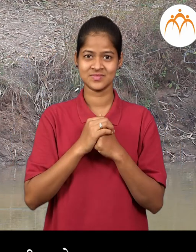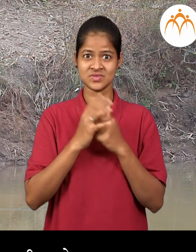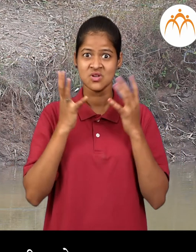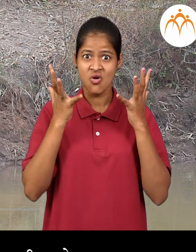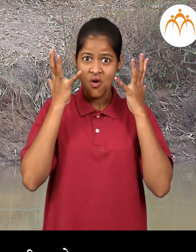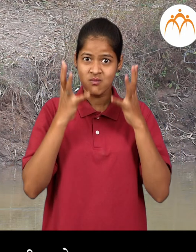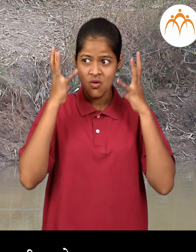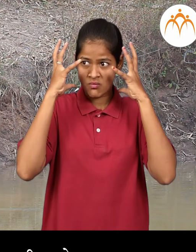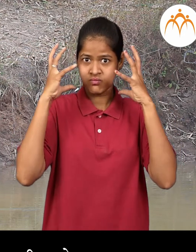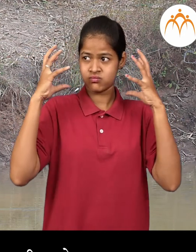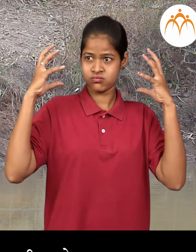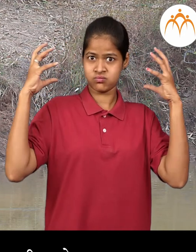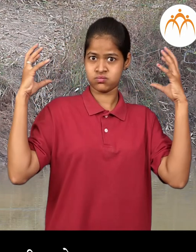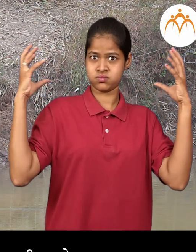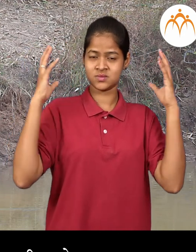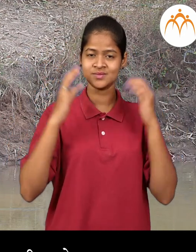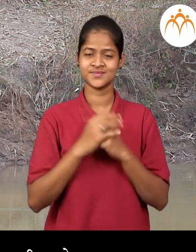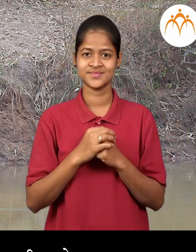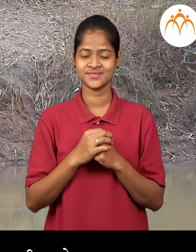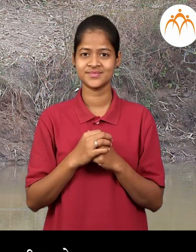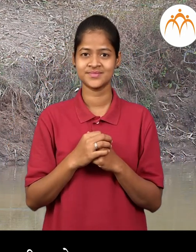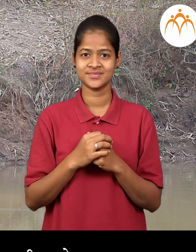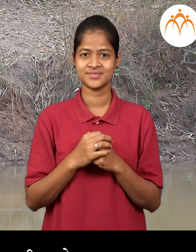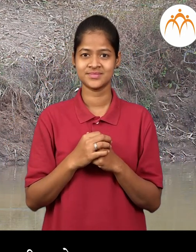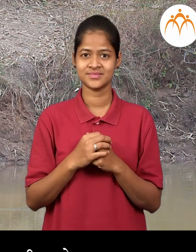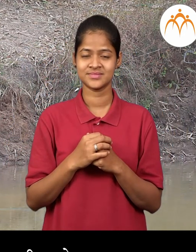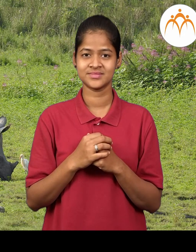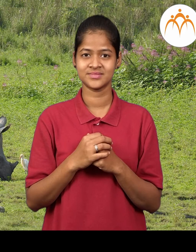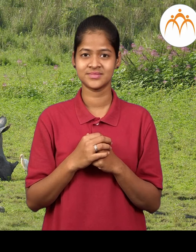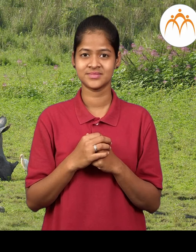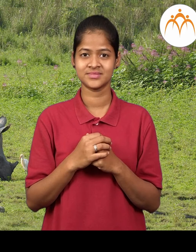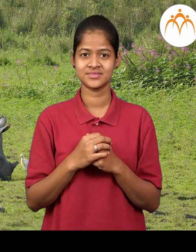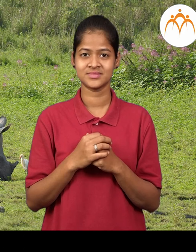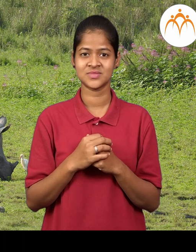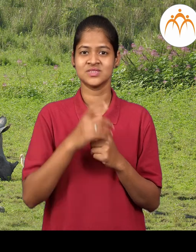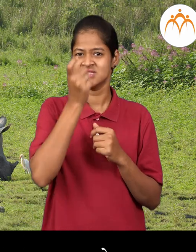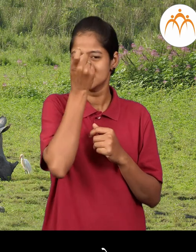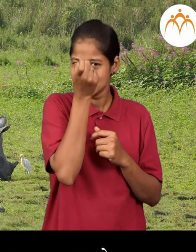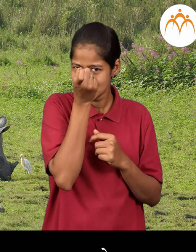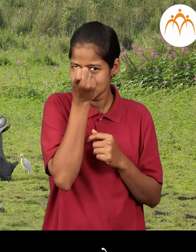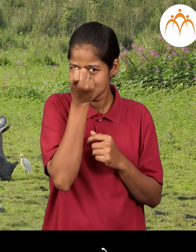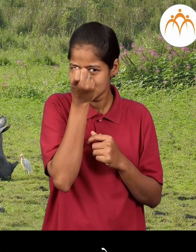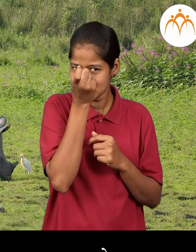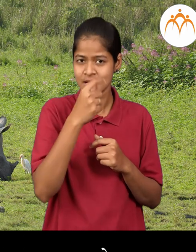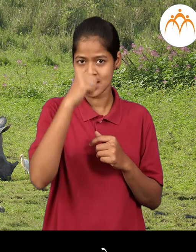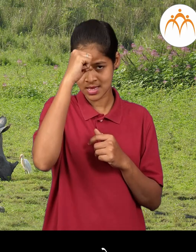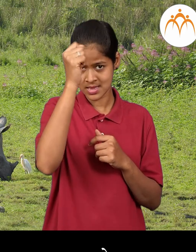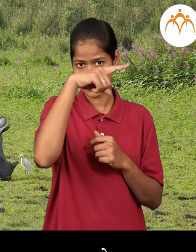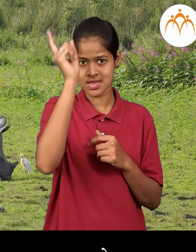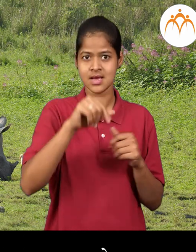अवाढव्य आसा प्राणी आहे गेंडा भारतात